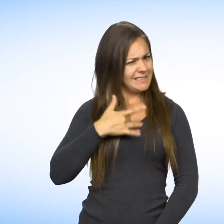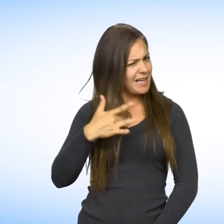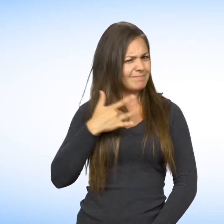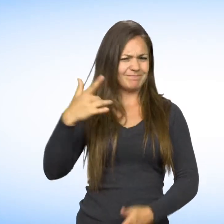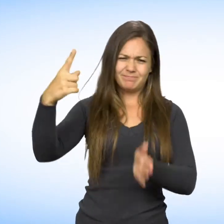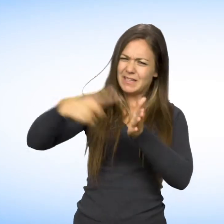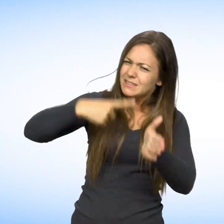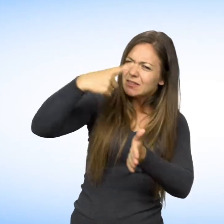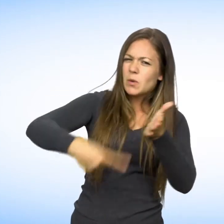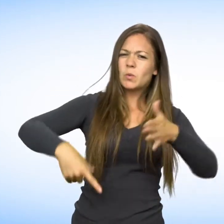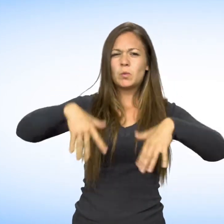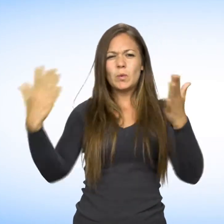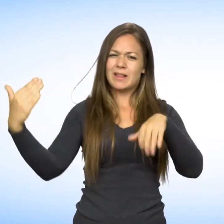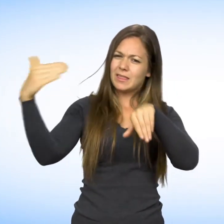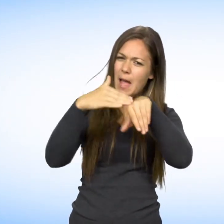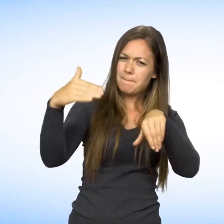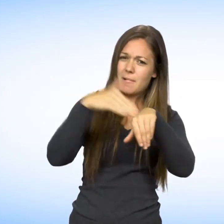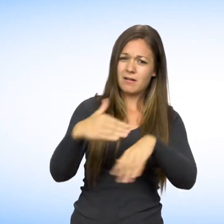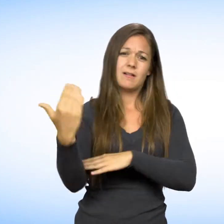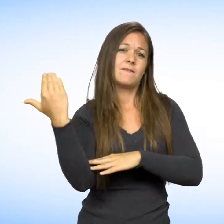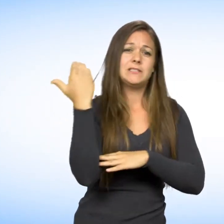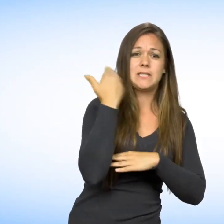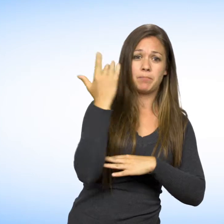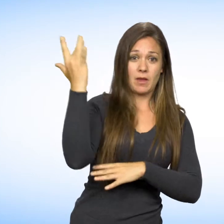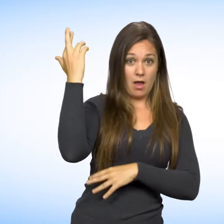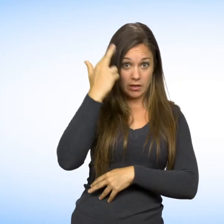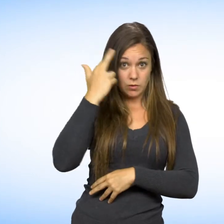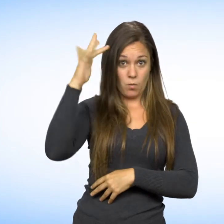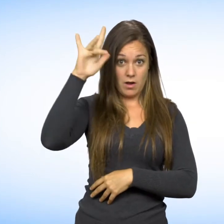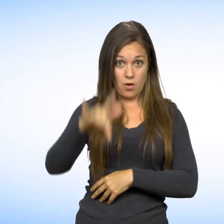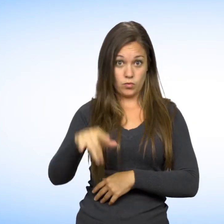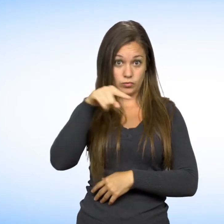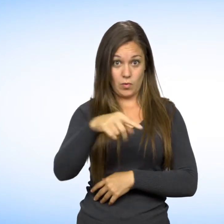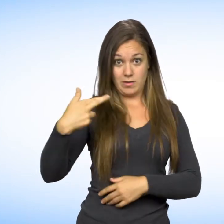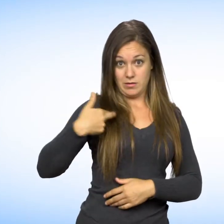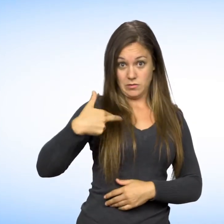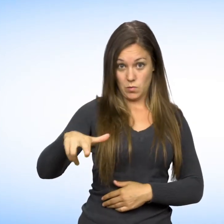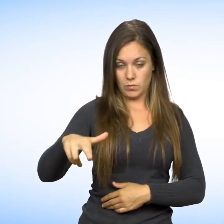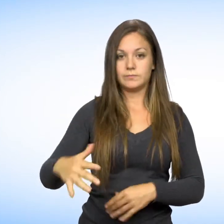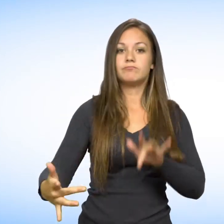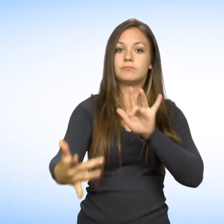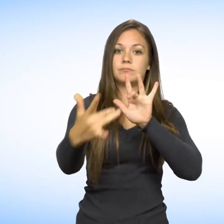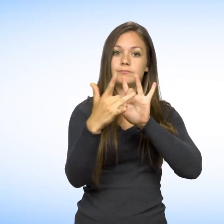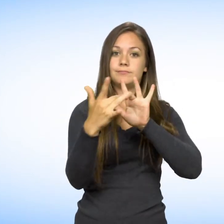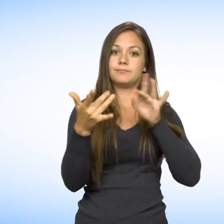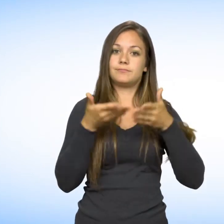Si vous croyez avoir été victime de discrimination ou de harcèlement en vertu de ce motif, contactez-nous. Par ATS